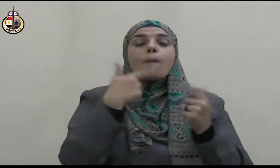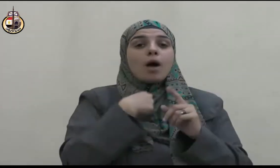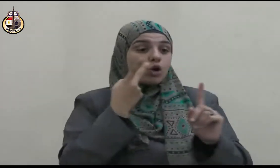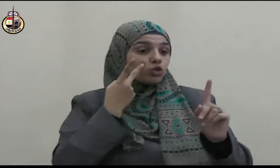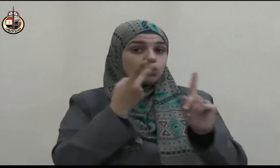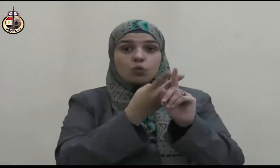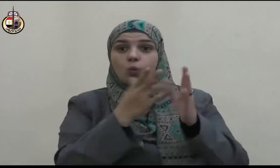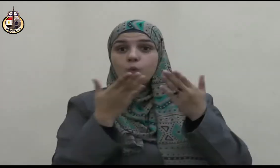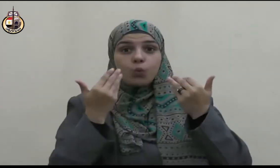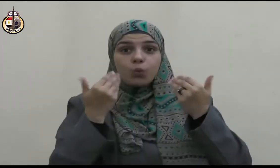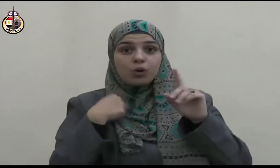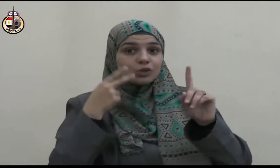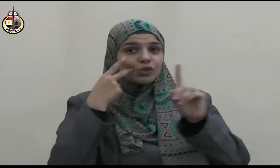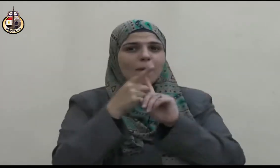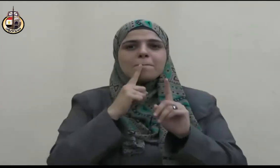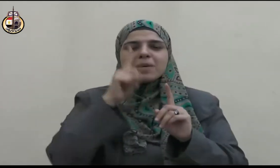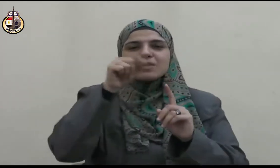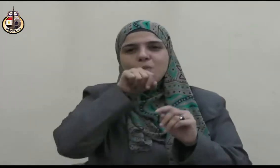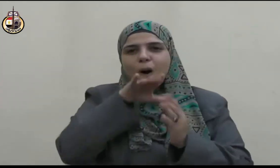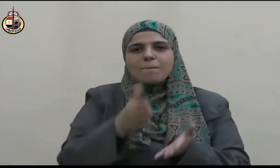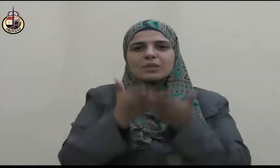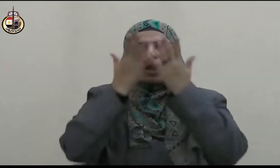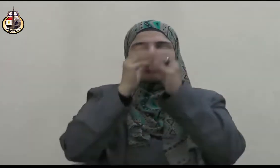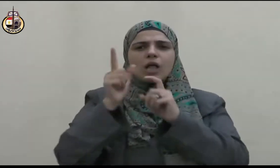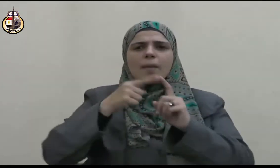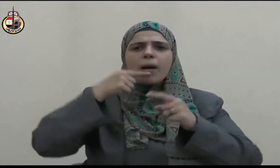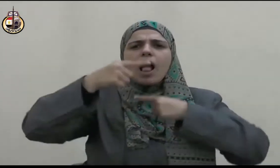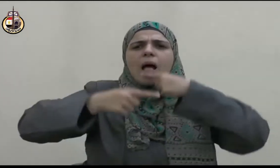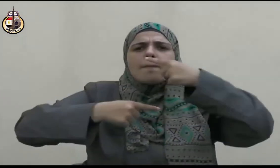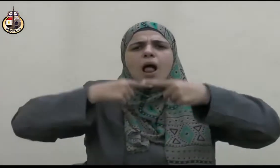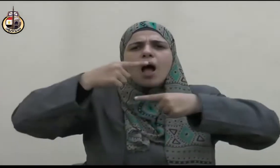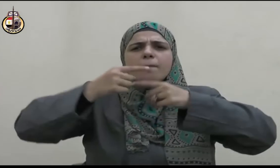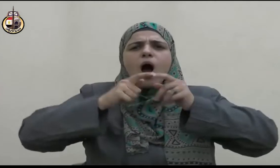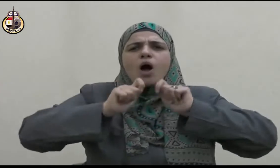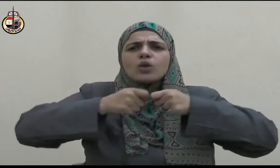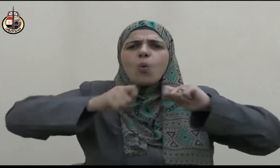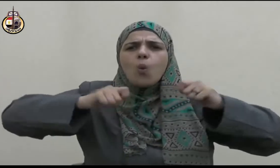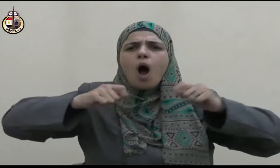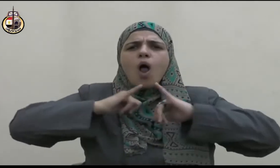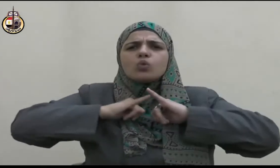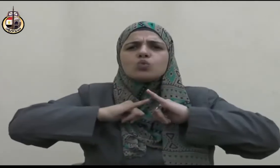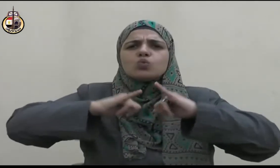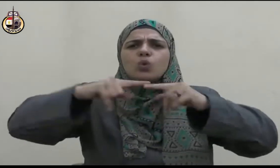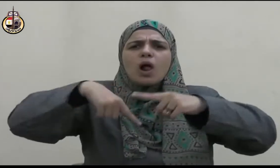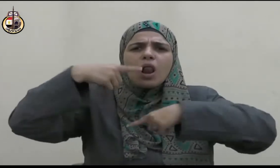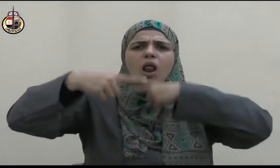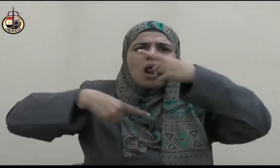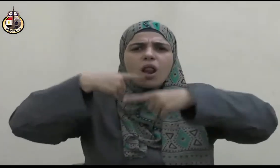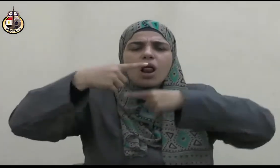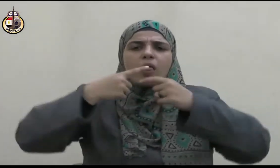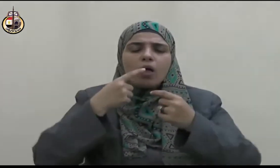النبي صلى الله عليه وسلم مكة في جواره بعد عودته من رحلة الطائف